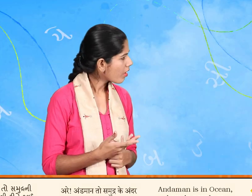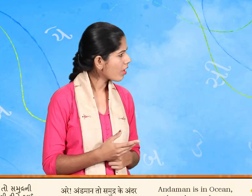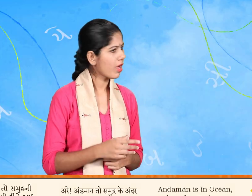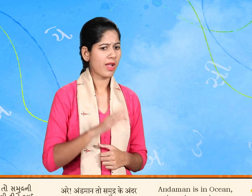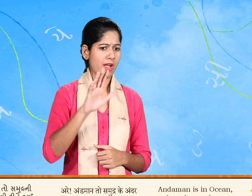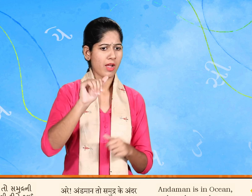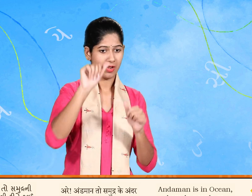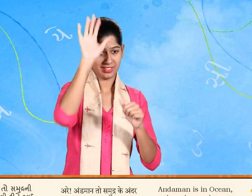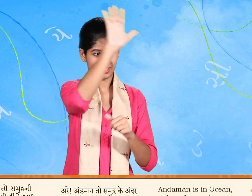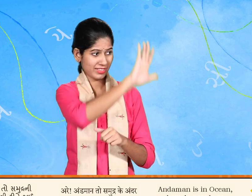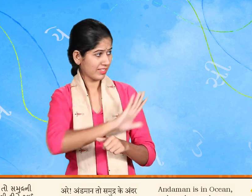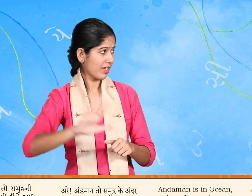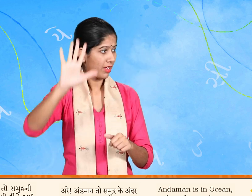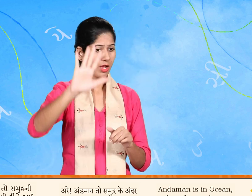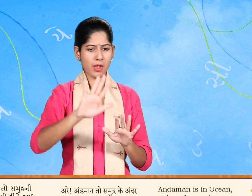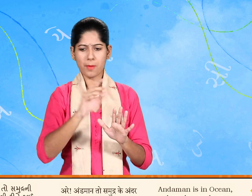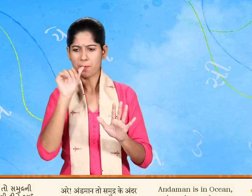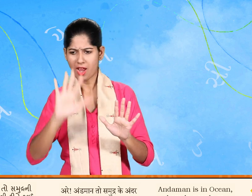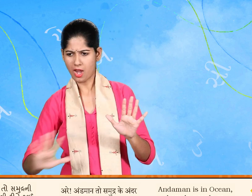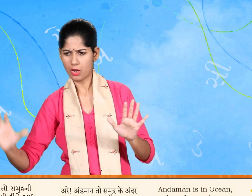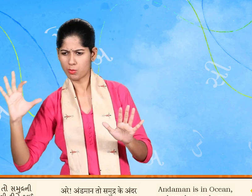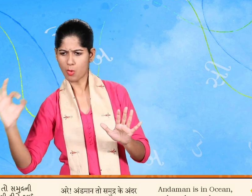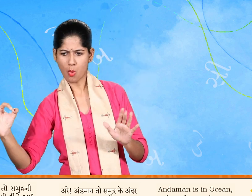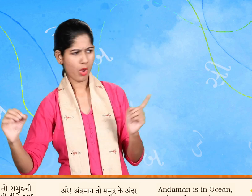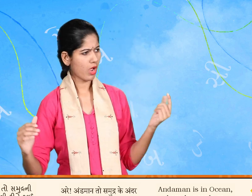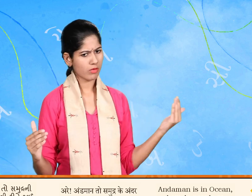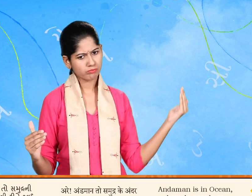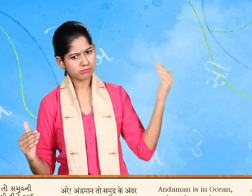આંદમાન તો સમુદ્રની અંદર છે ત્યાં ખીવિદી તેજય શકાએ